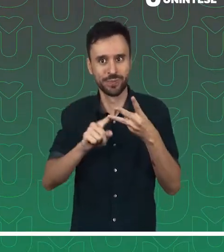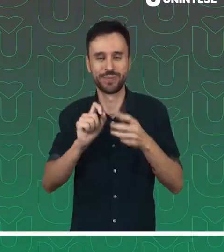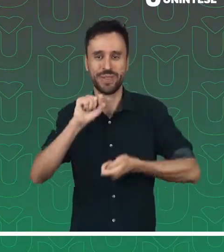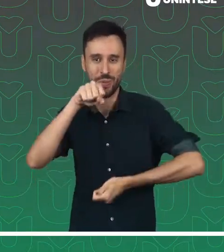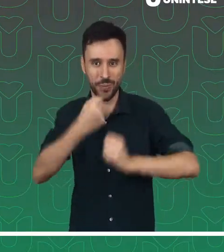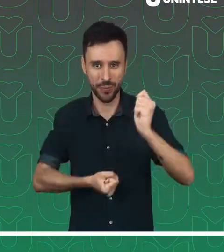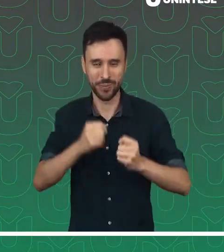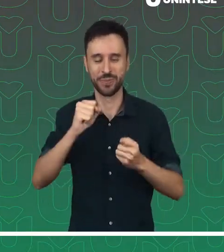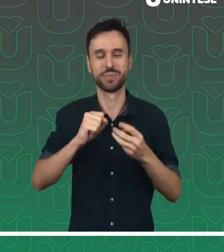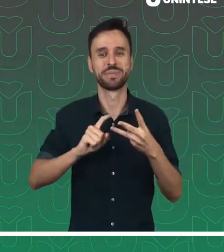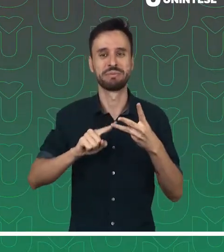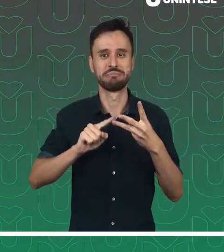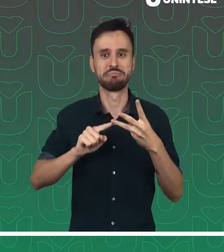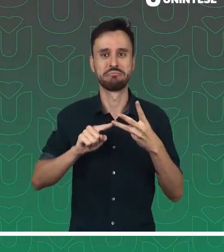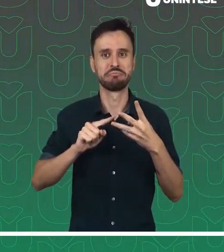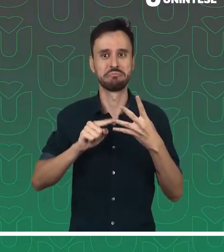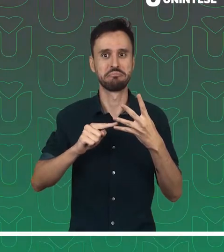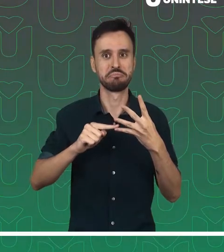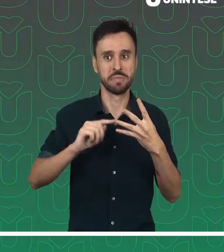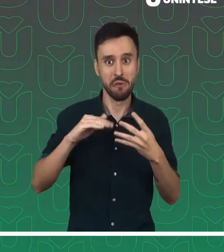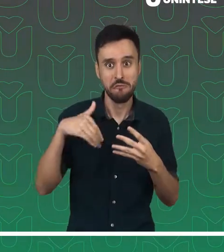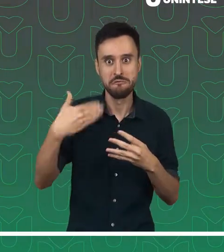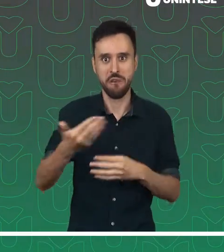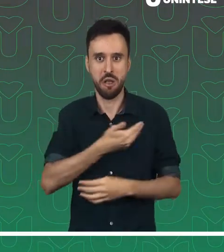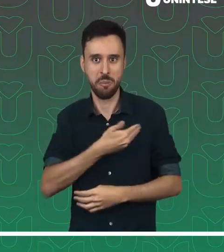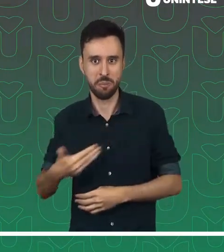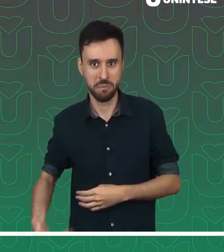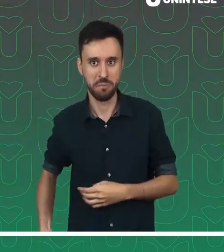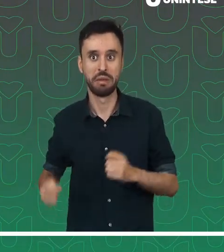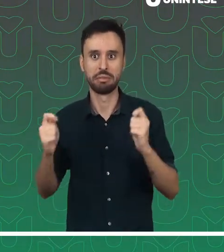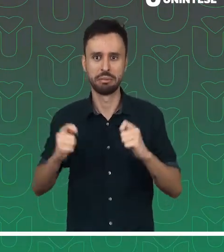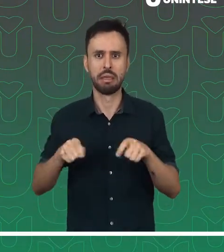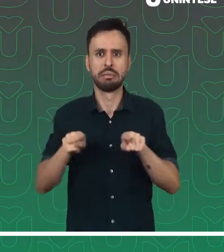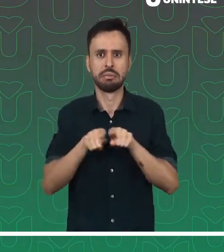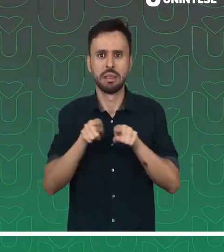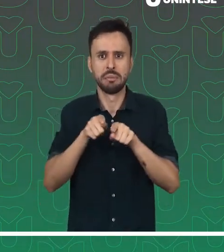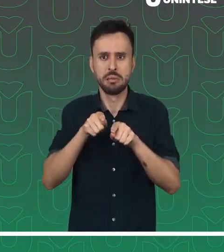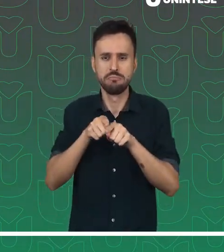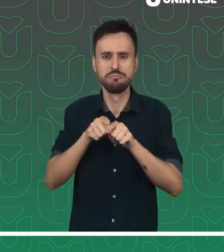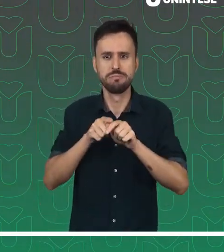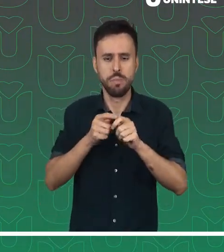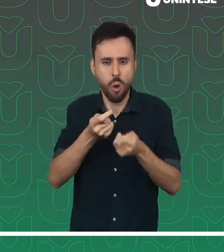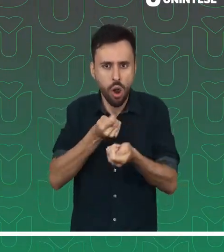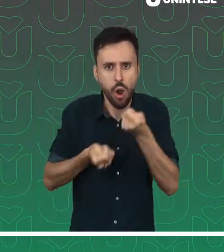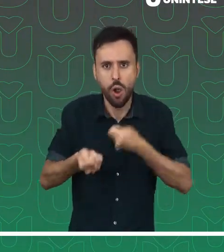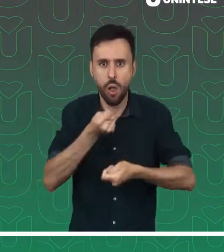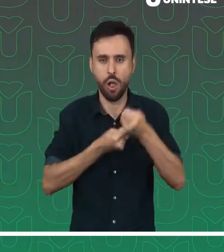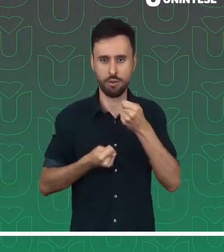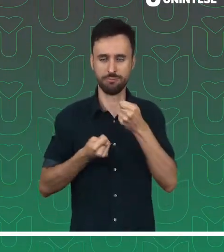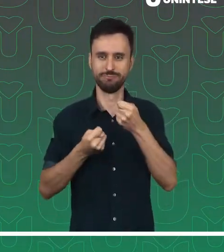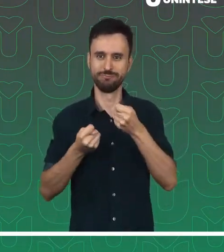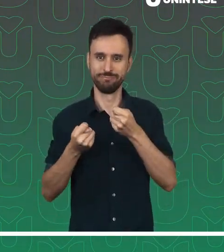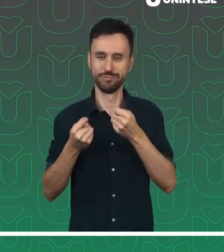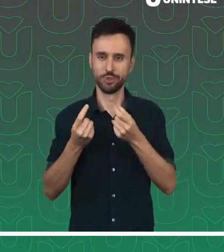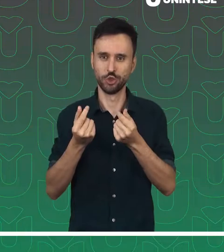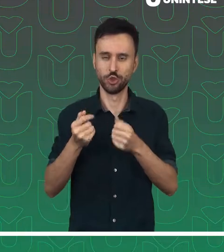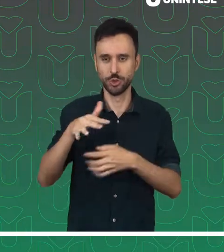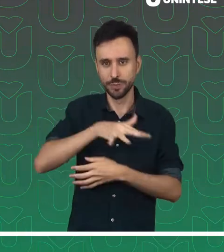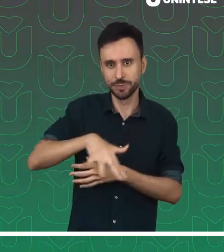prestadores de serviço e até mesmo nos órgãos públicos, corretoras de valores e investimentos, além de instituições financeiras,